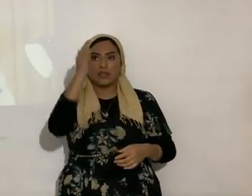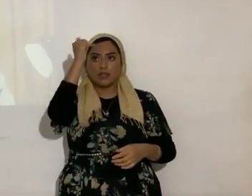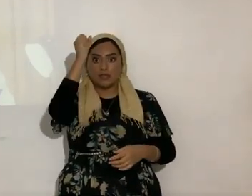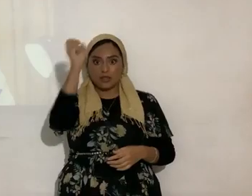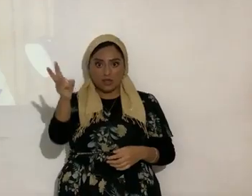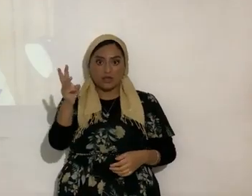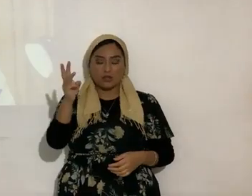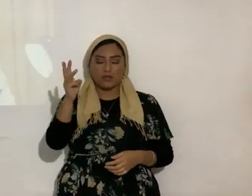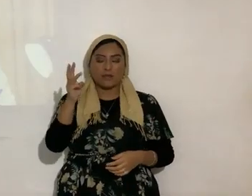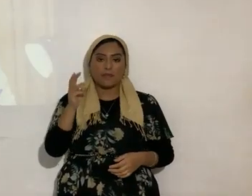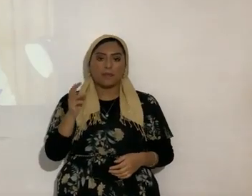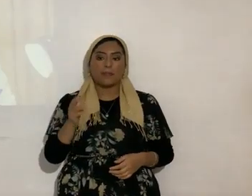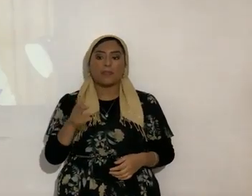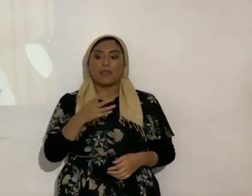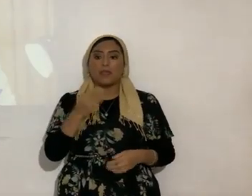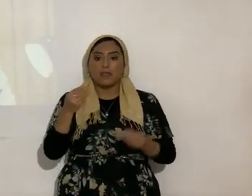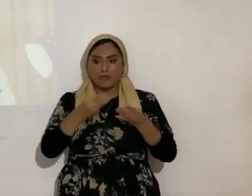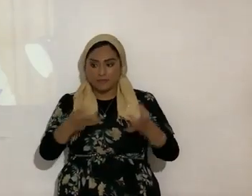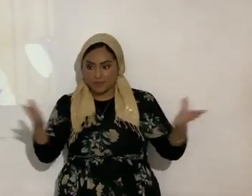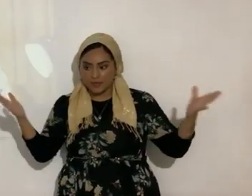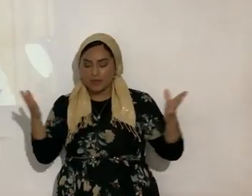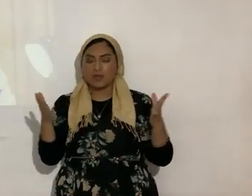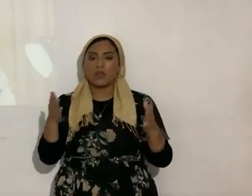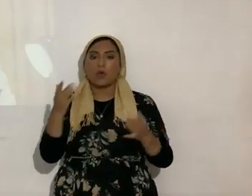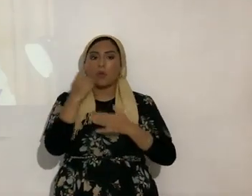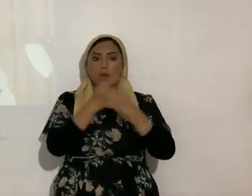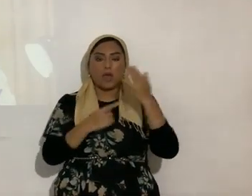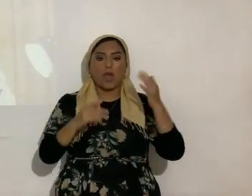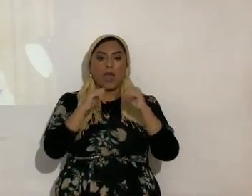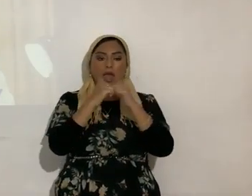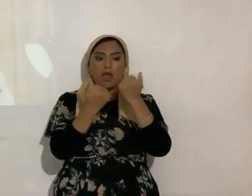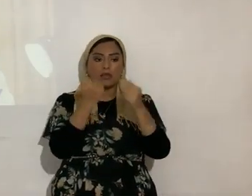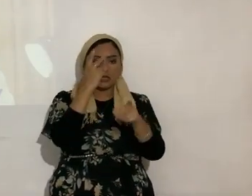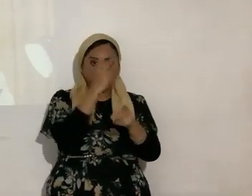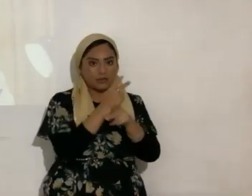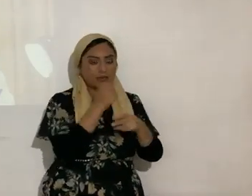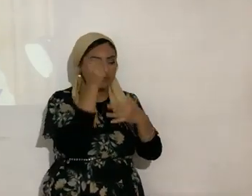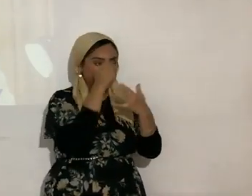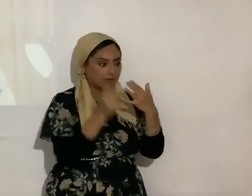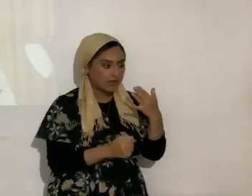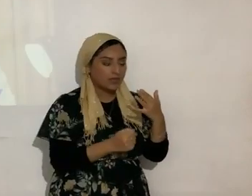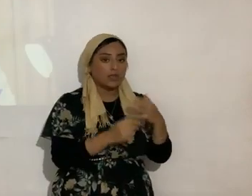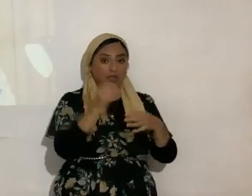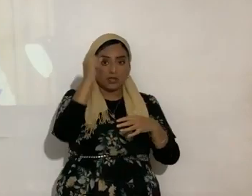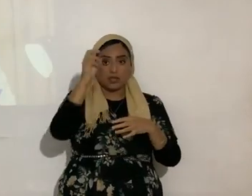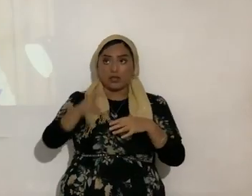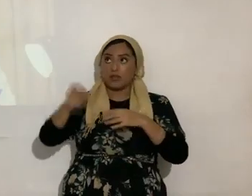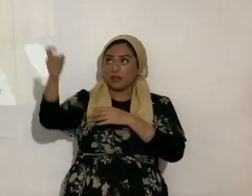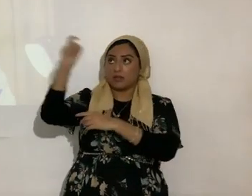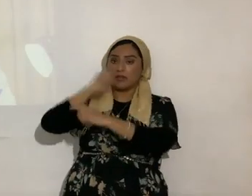sí y qué es su bendita Torah cómo hay que guardarla él te lo devolverá multiplicado